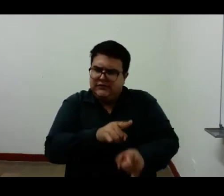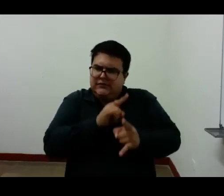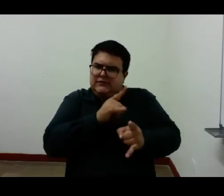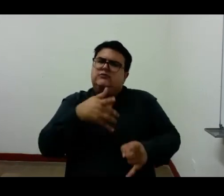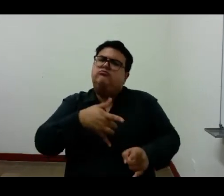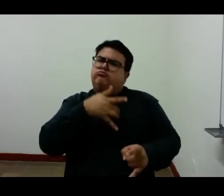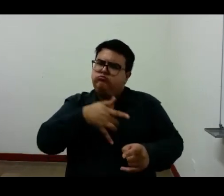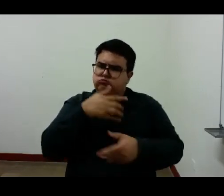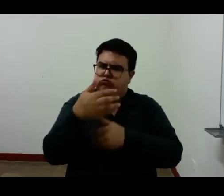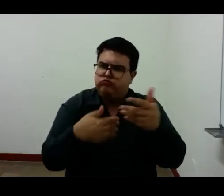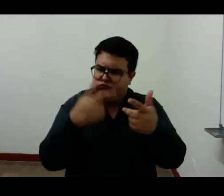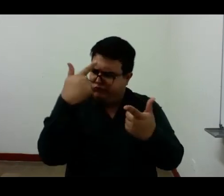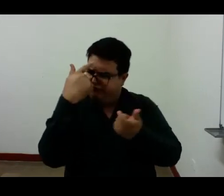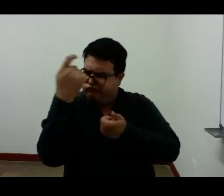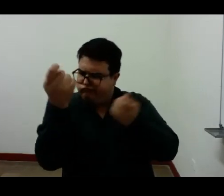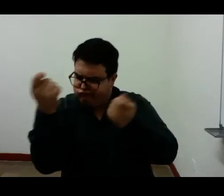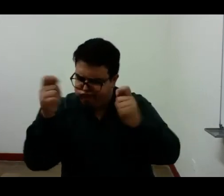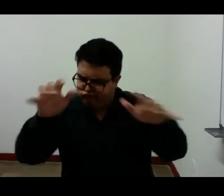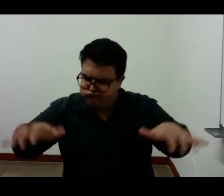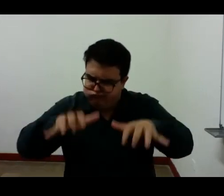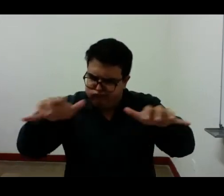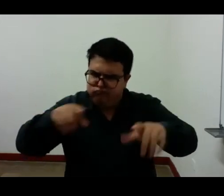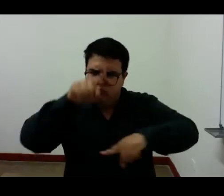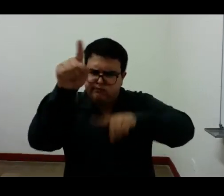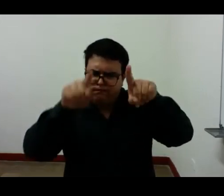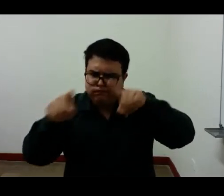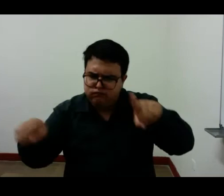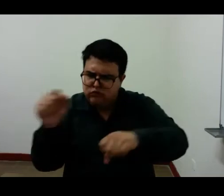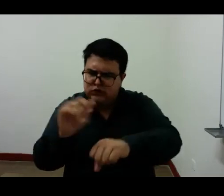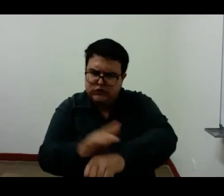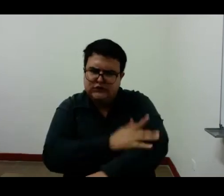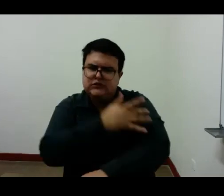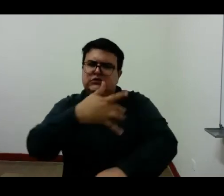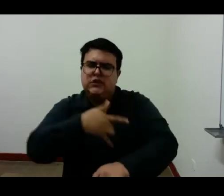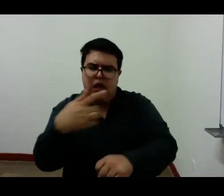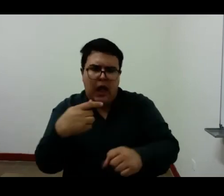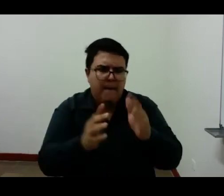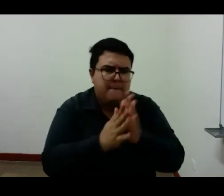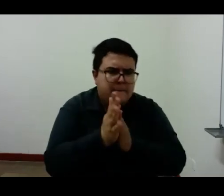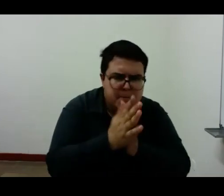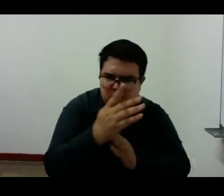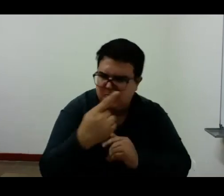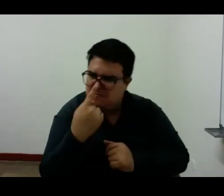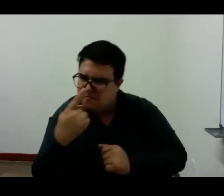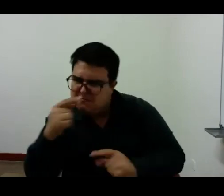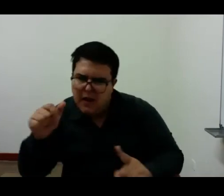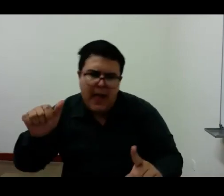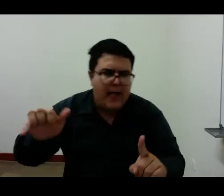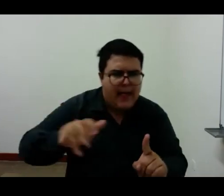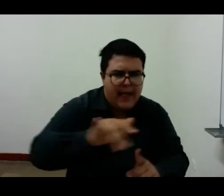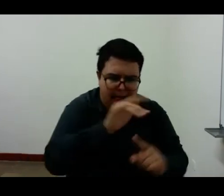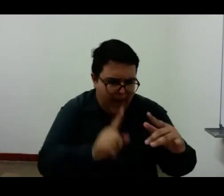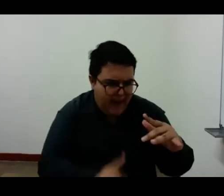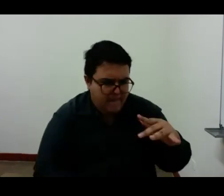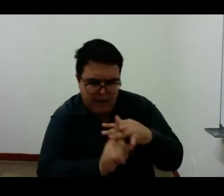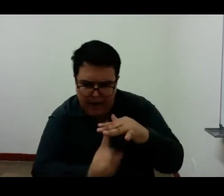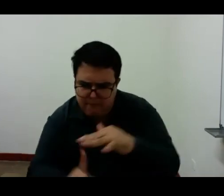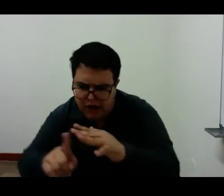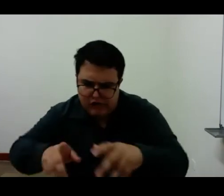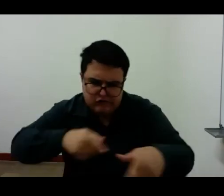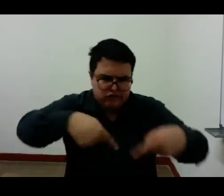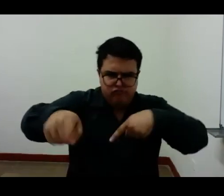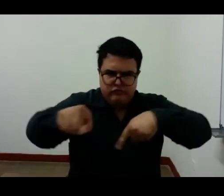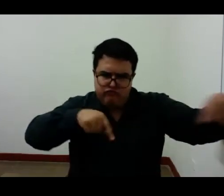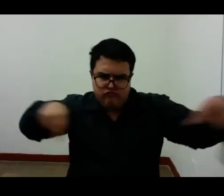escribimos destituidos de ganas de querer de convencer al entendimiento ajino mover la ajino